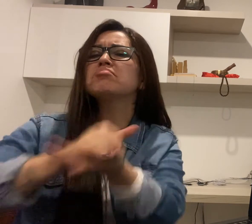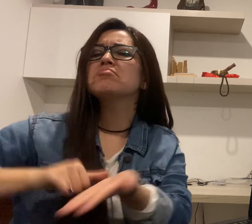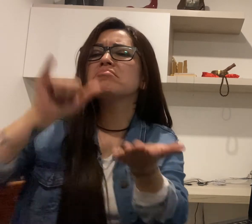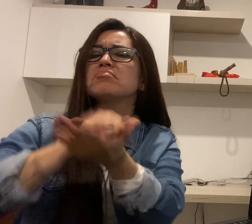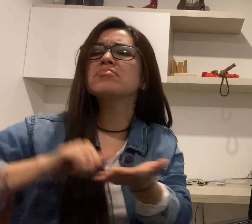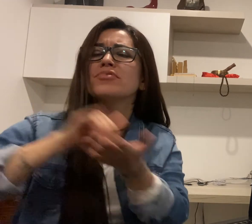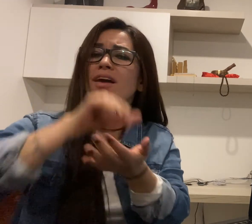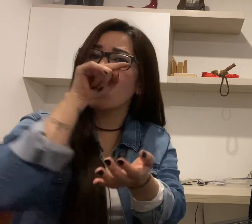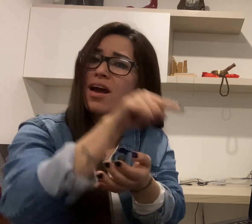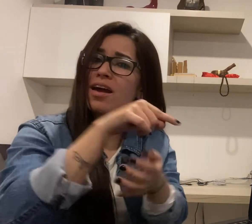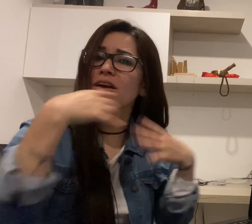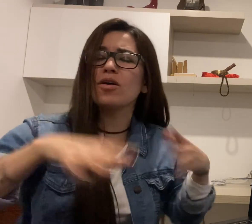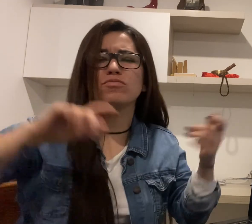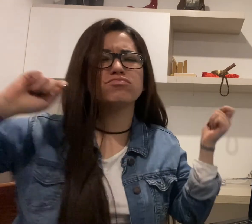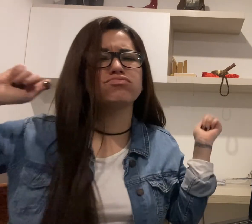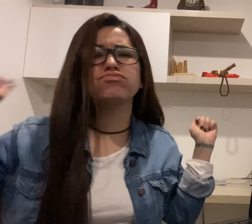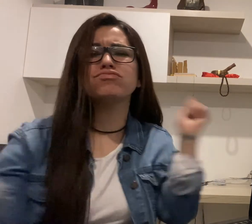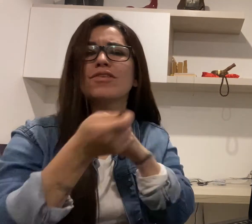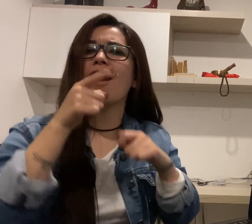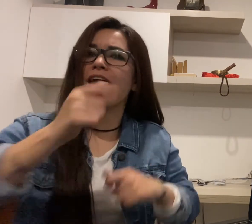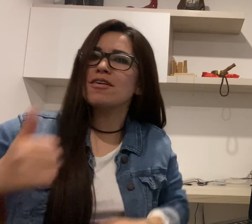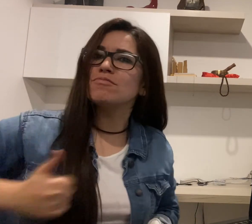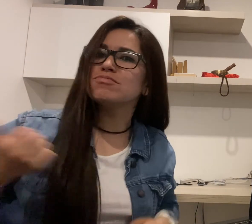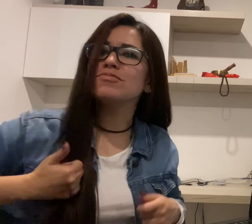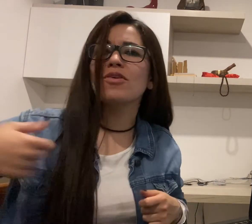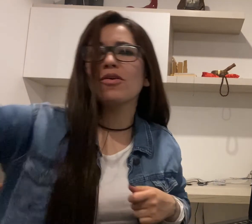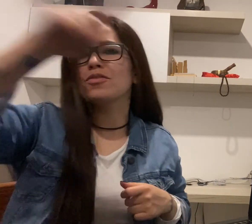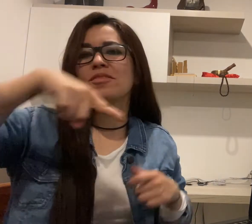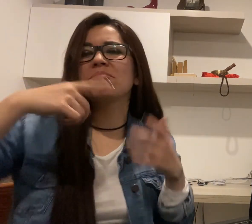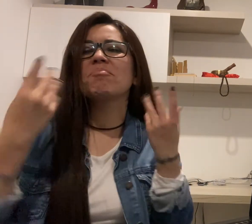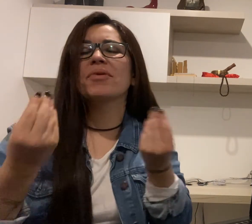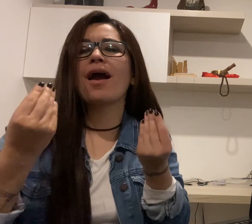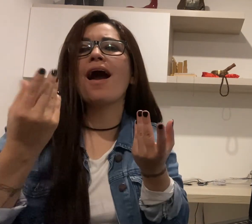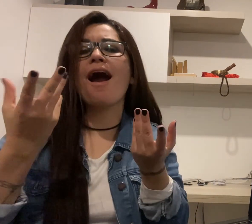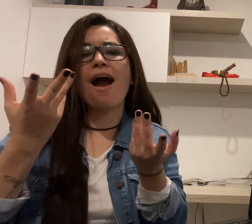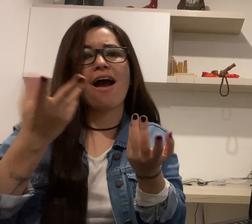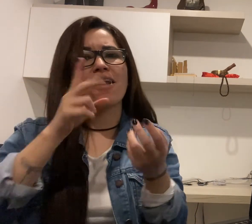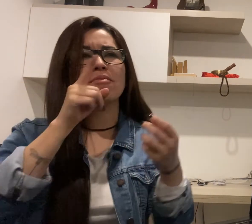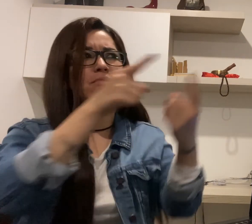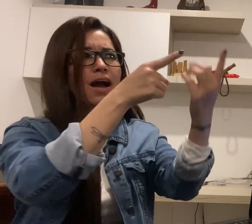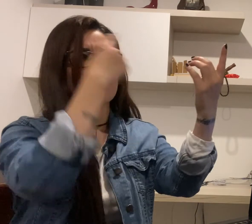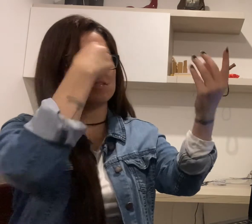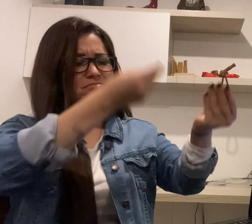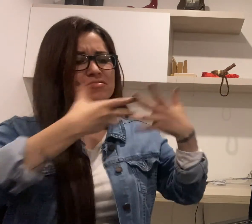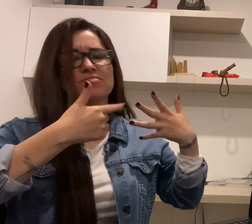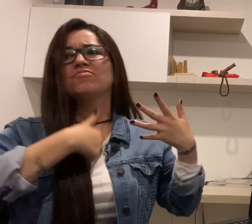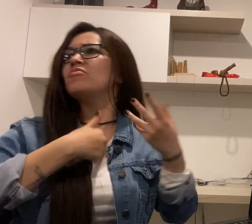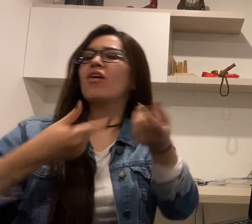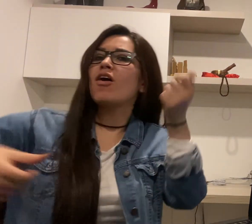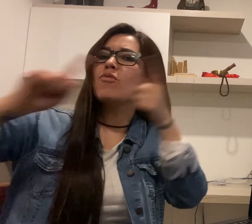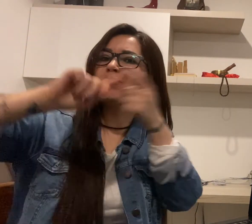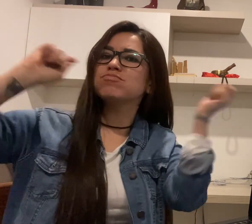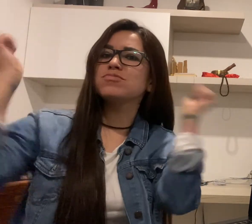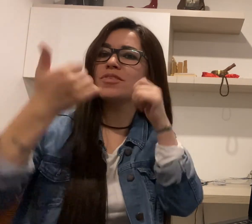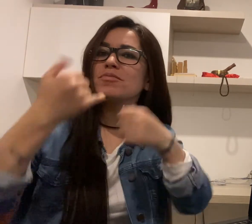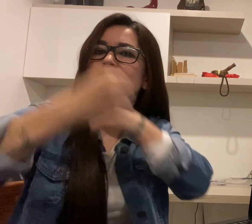lo que queremos decir, y lo que queremos transformar. Entonces, es una oportunidad para nosotros, como